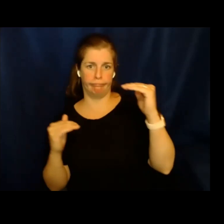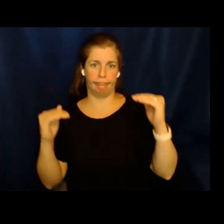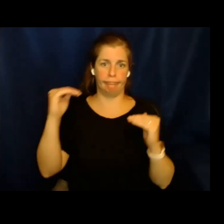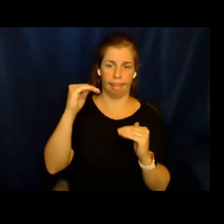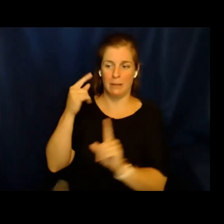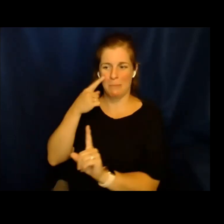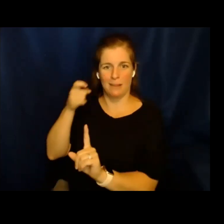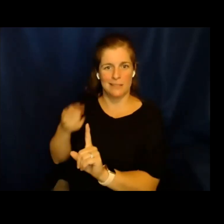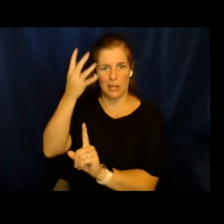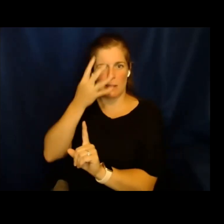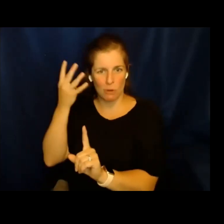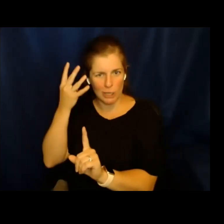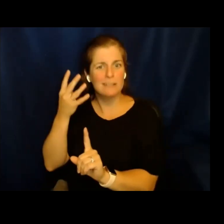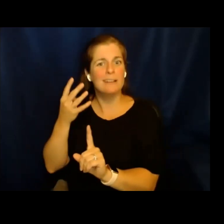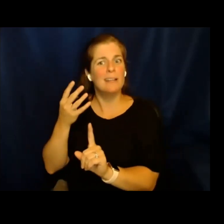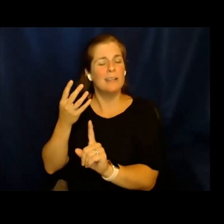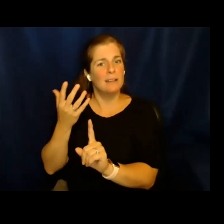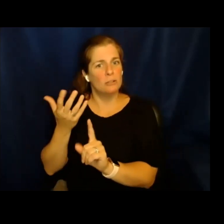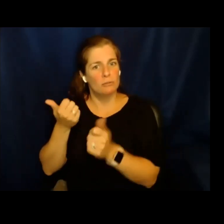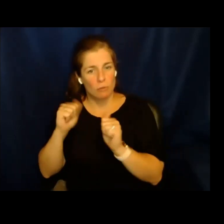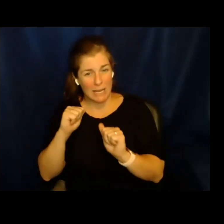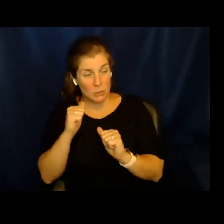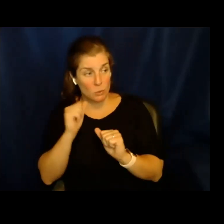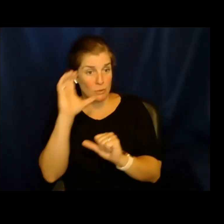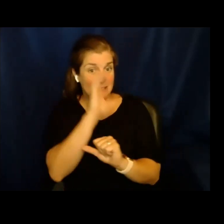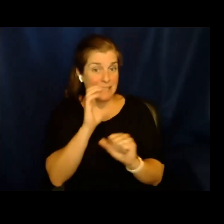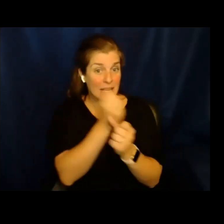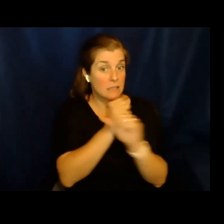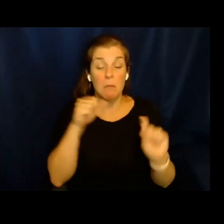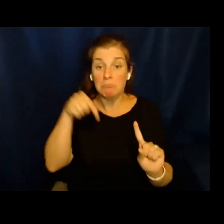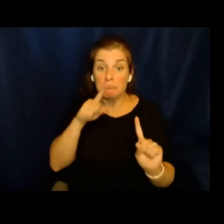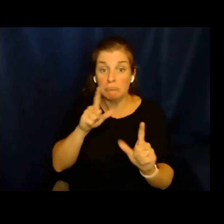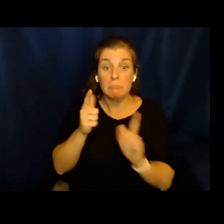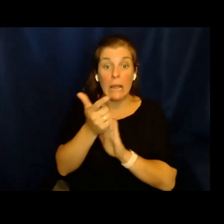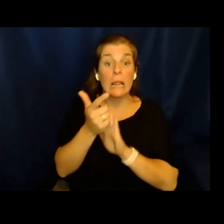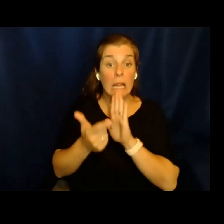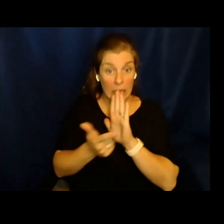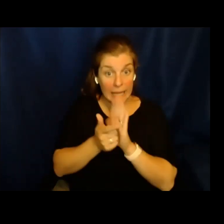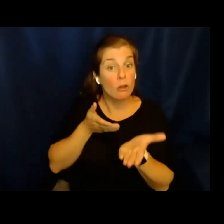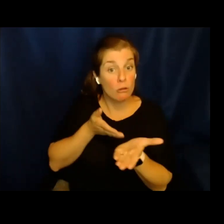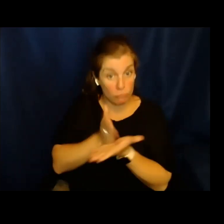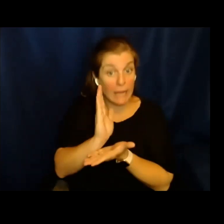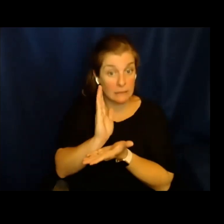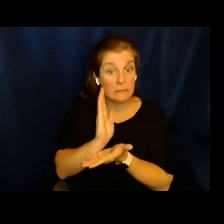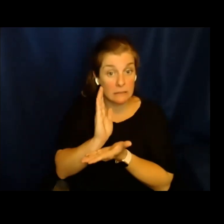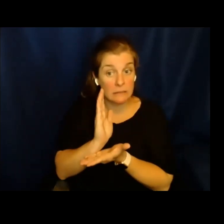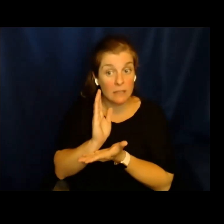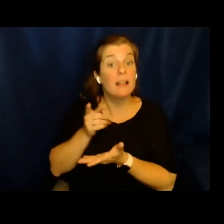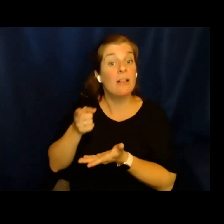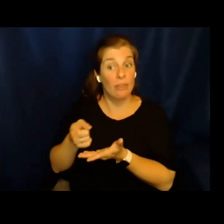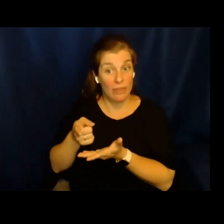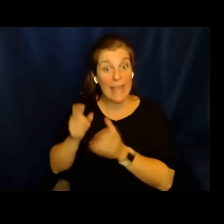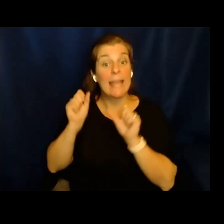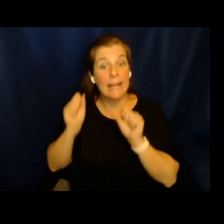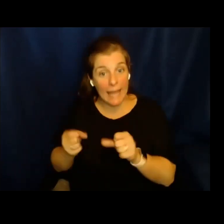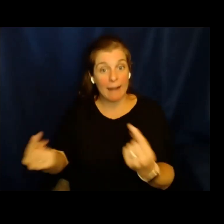ellos como inmigrantes que buscan asilo, lo cual es un derecho plenamente legal bajo la ley federal